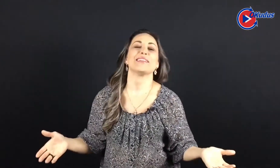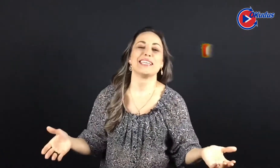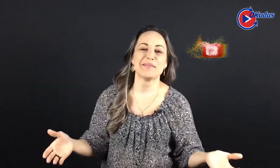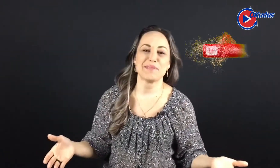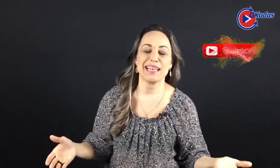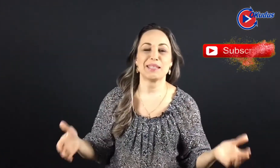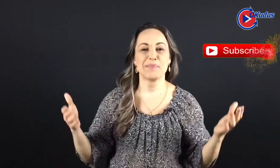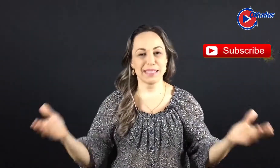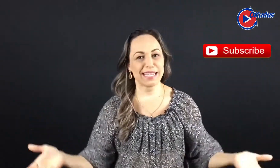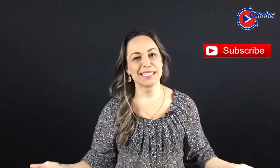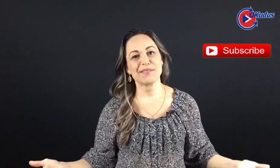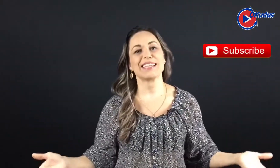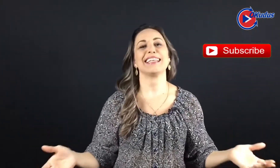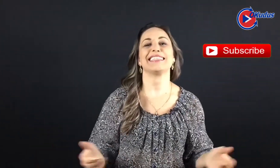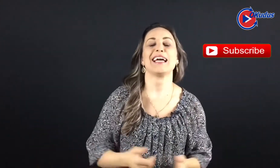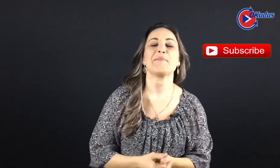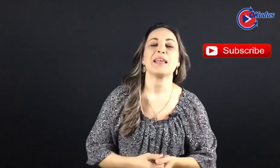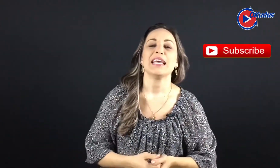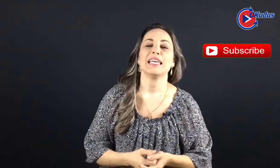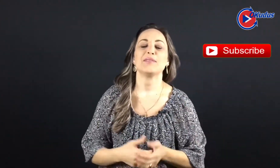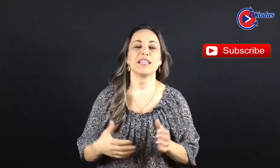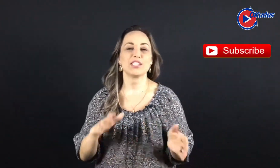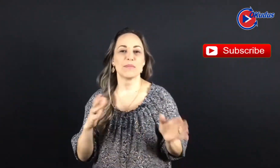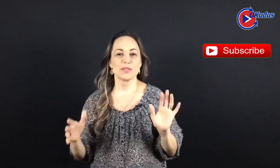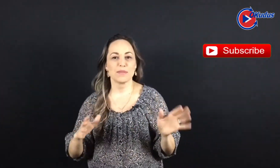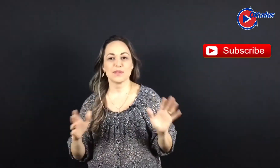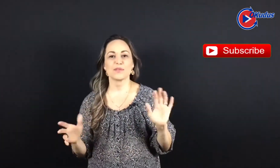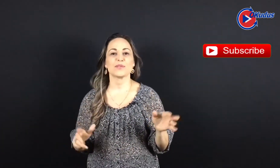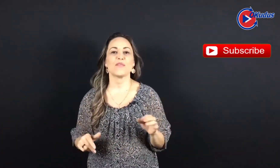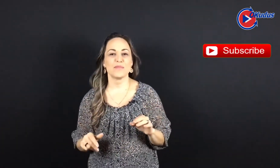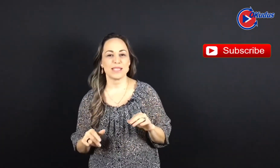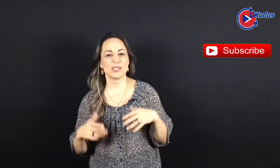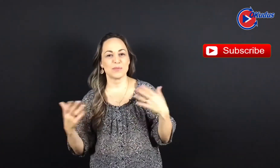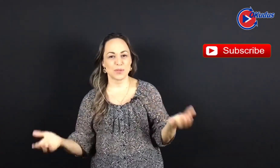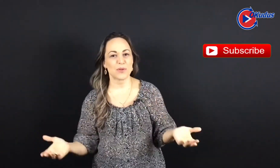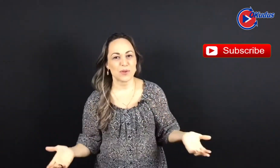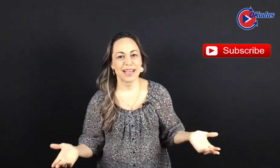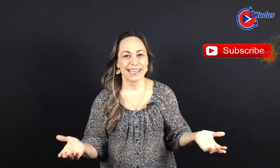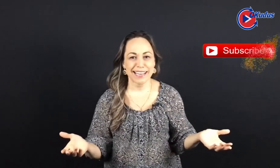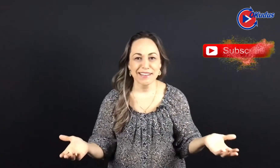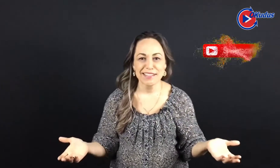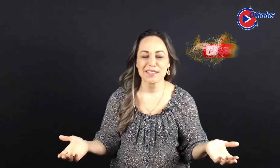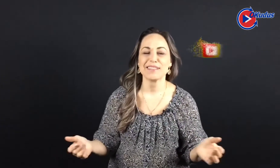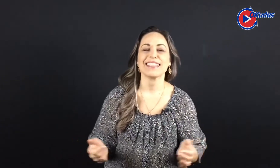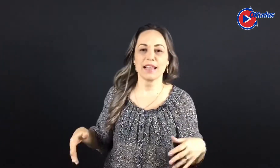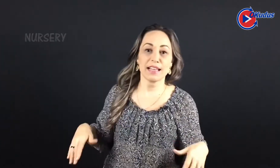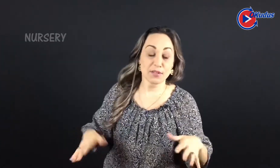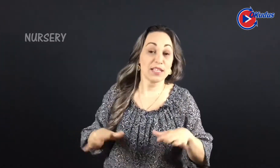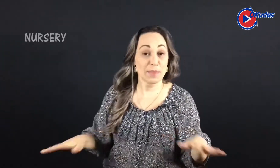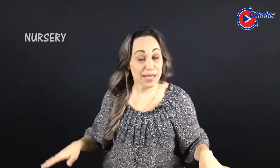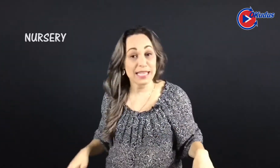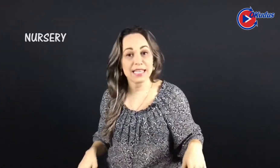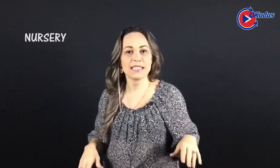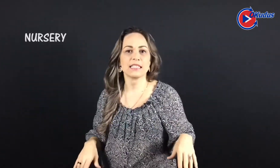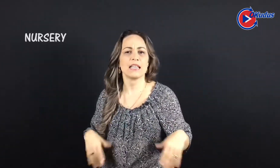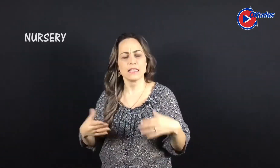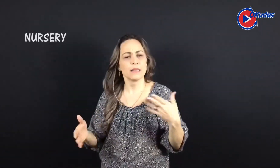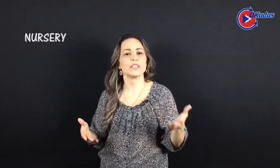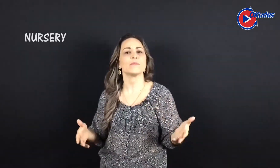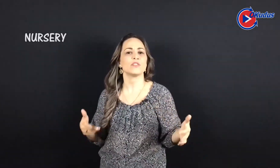escolinha da Pietra. Pietra nasceu na Inglaterra e quando ela tinha mais ou menos uns nove meses, a gente precisou colocar ela na nursery. É a escolinha pra crianças, né? Lá eles também chamam